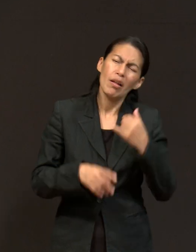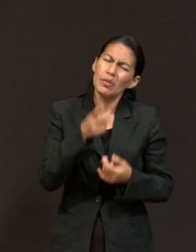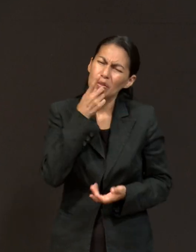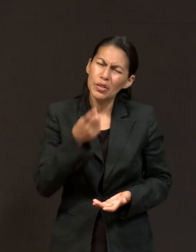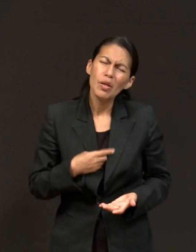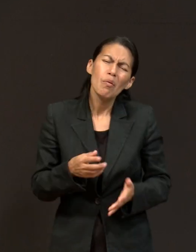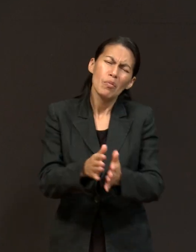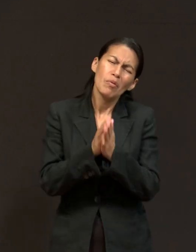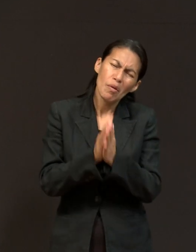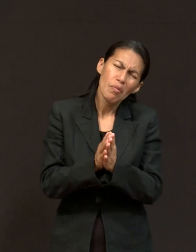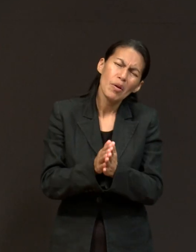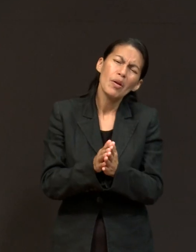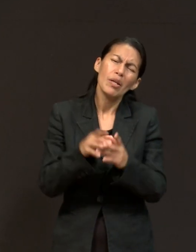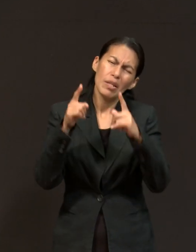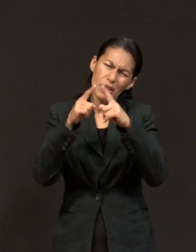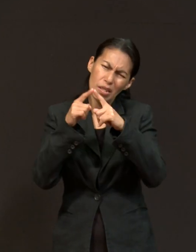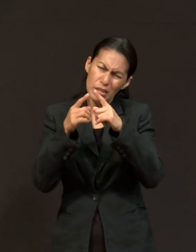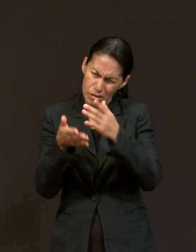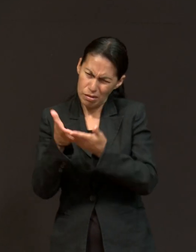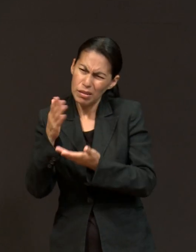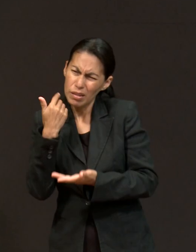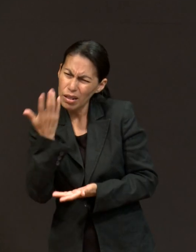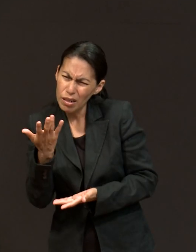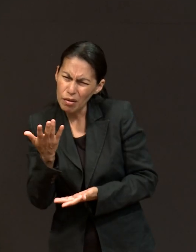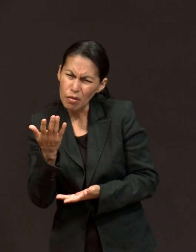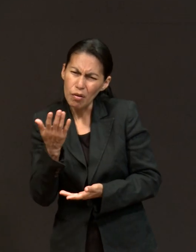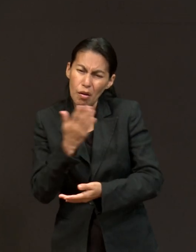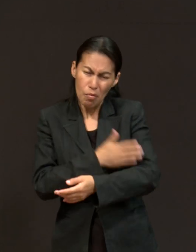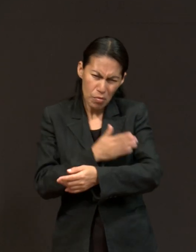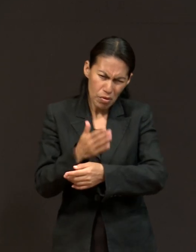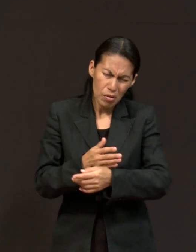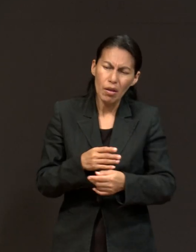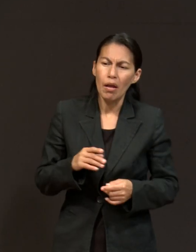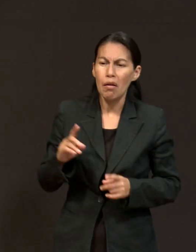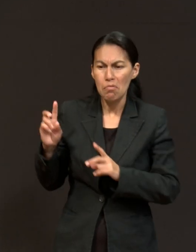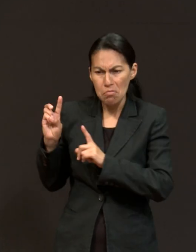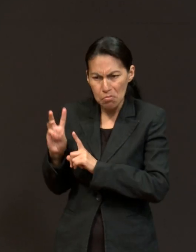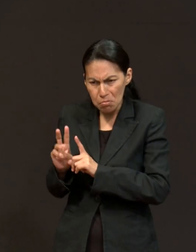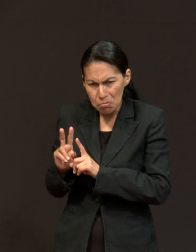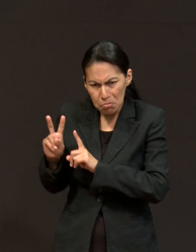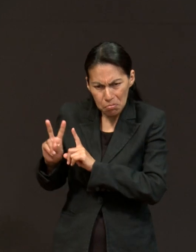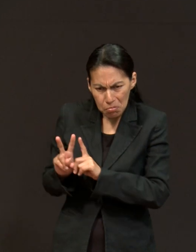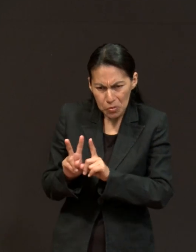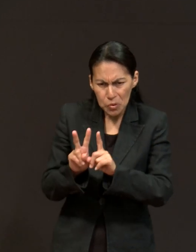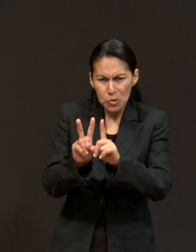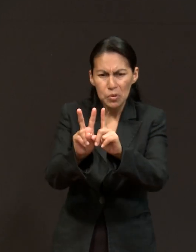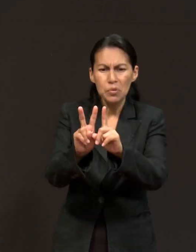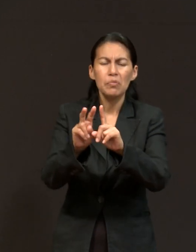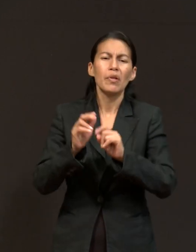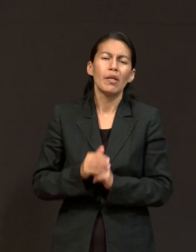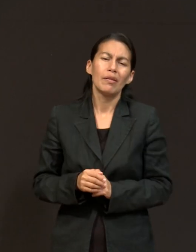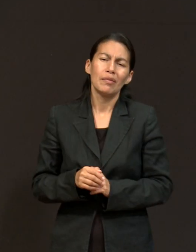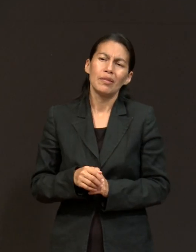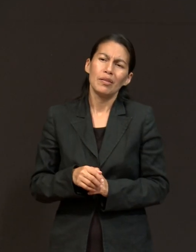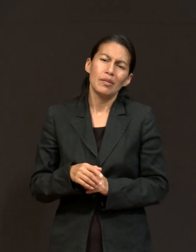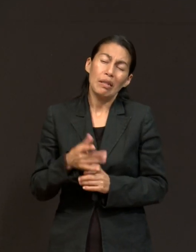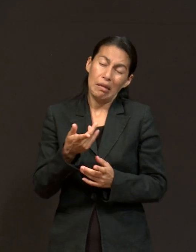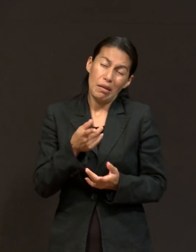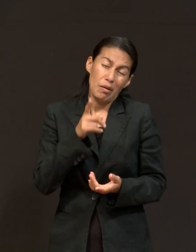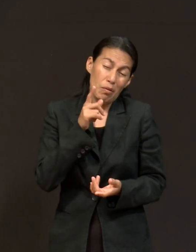la iglesia, y la estuvimos llevando a la iglesia. Entonces, no solamente era una venta, sino probablemente, ella estaba pasando por